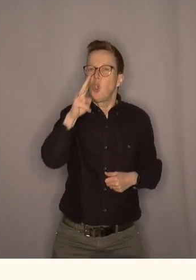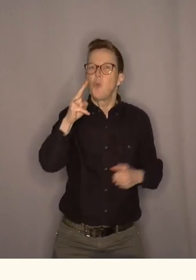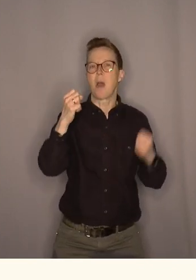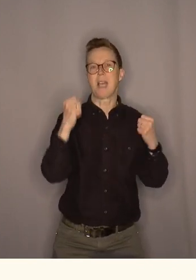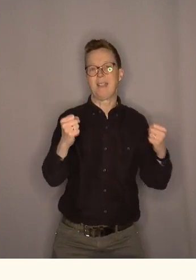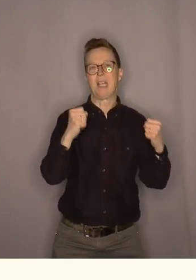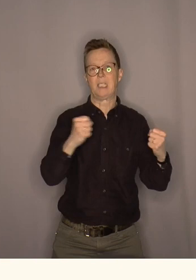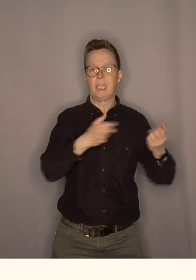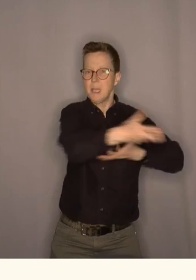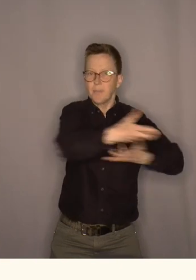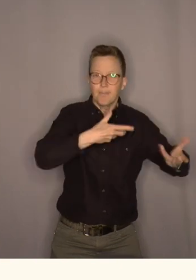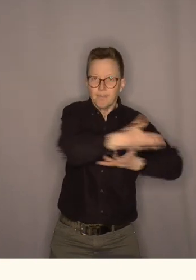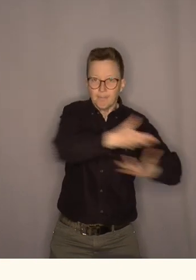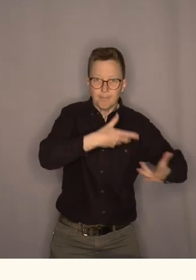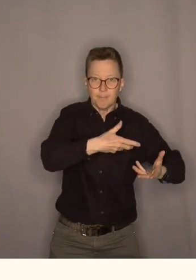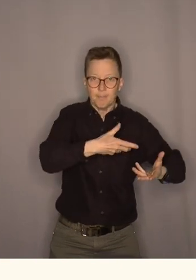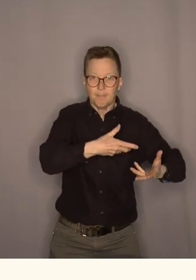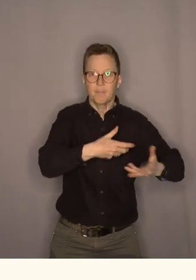energien.